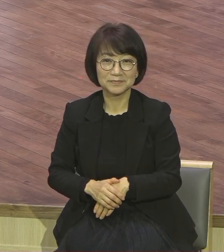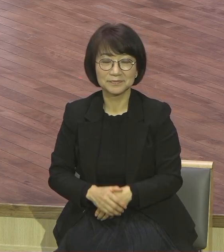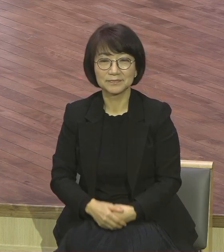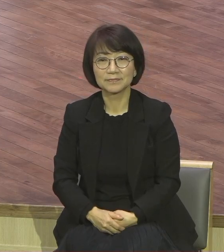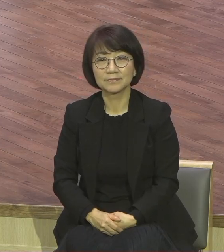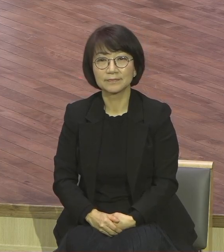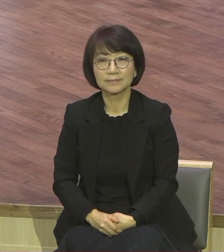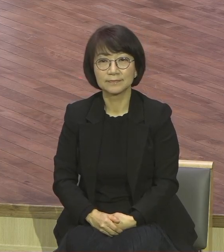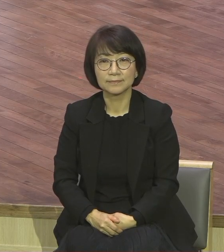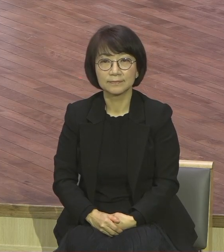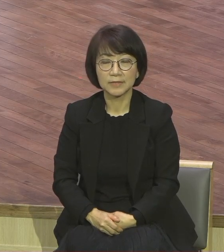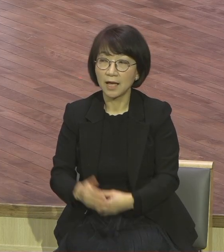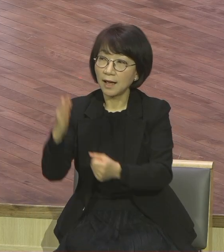하나님 누구에게 은혜를 주시겠어요?